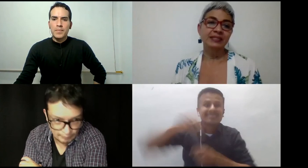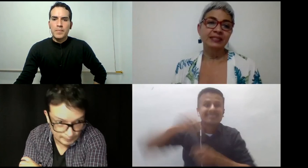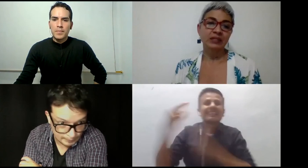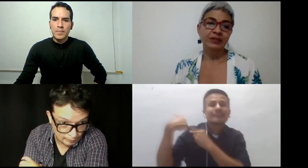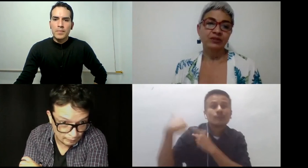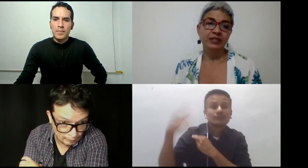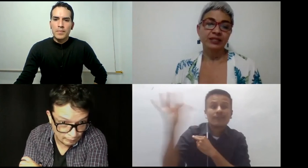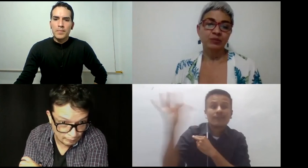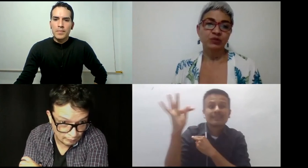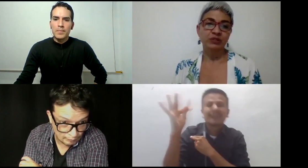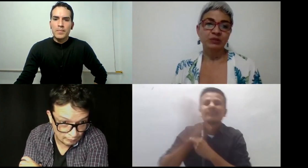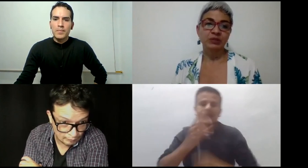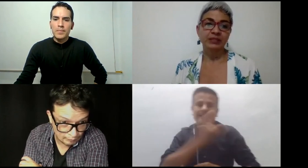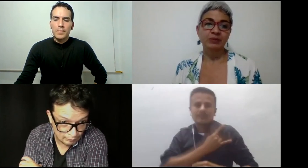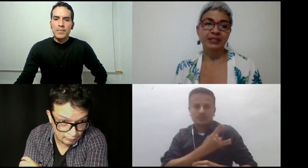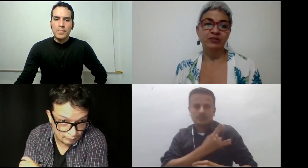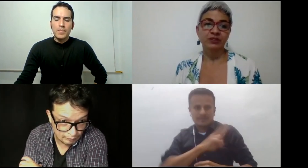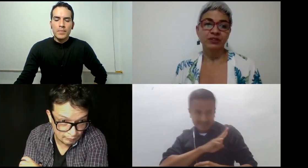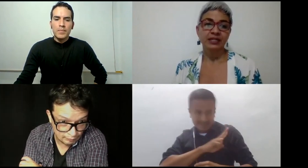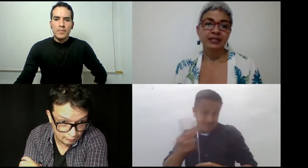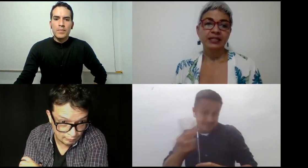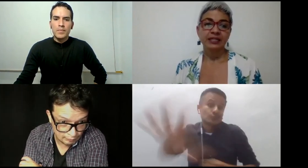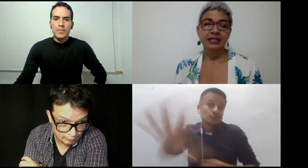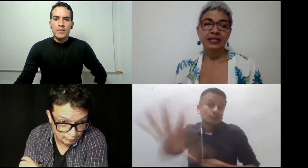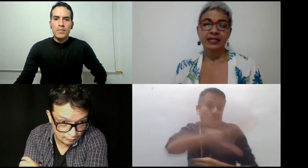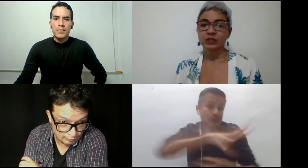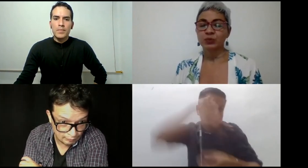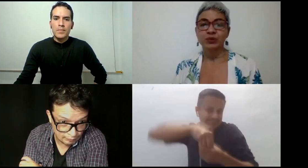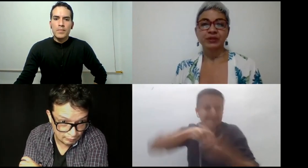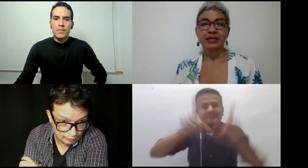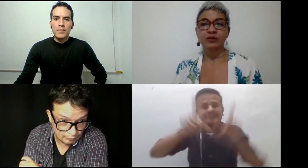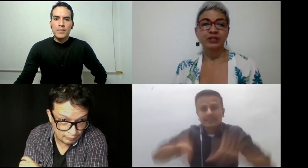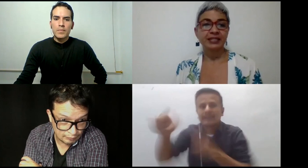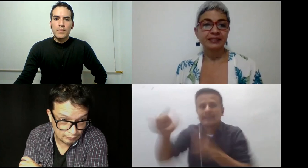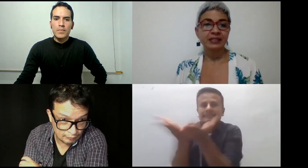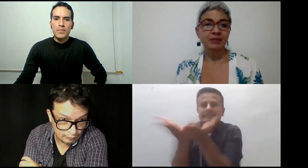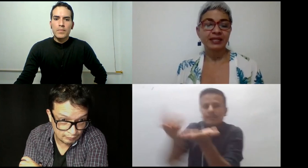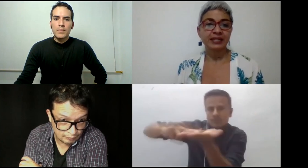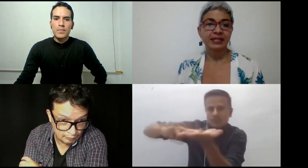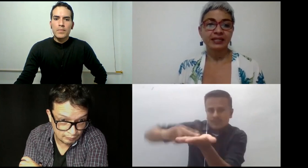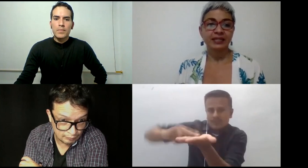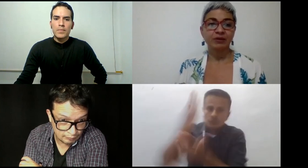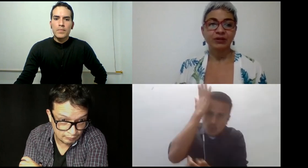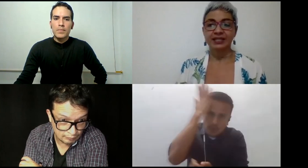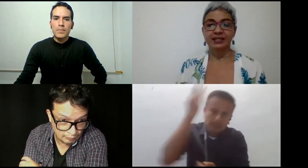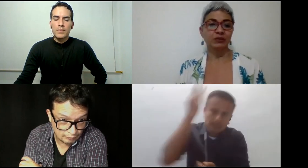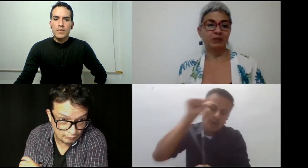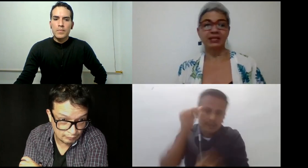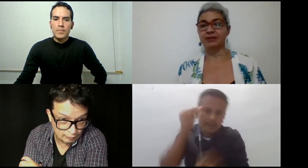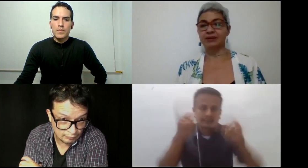gracias a Lorenzo y al Dian por su servicio de interpretación y a Alejandro por considerar este tema en la agenda de la biblioteca. Te doy la palabra,